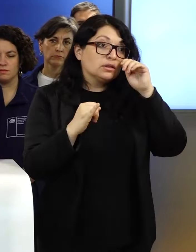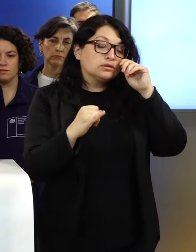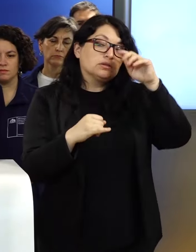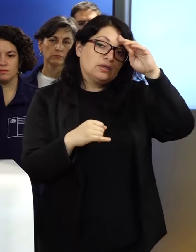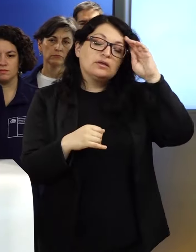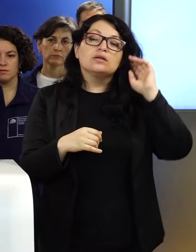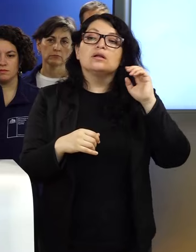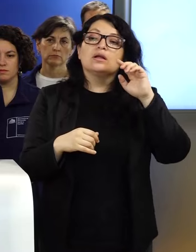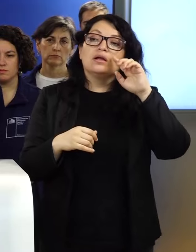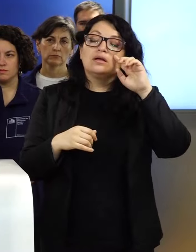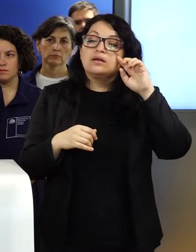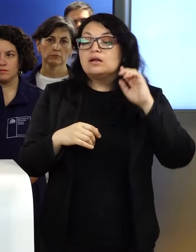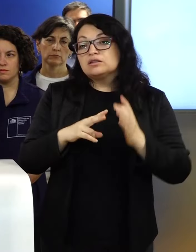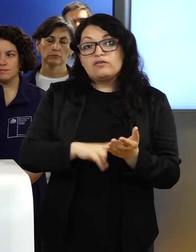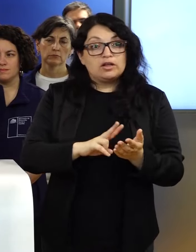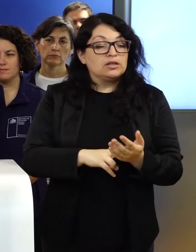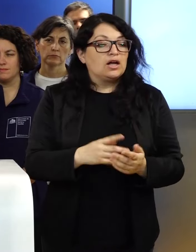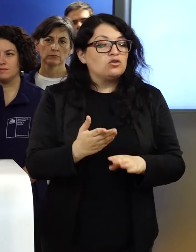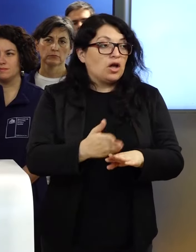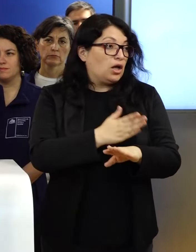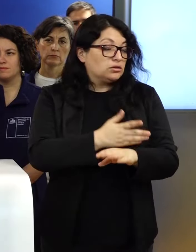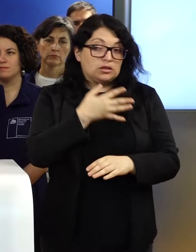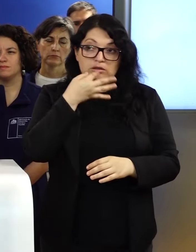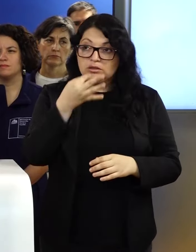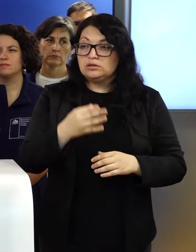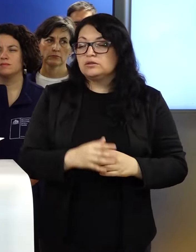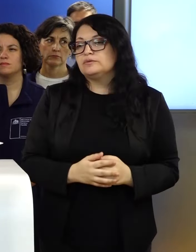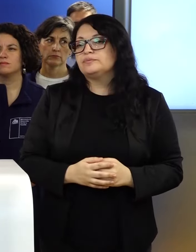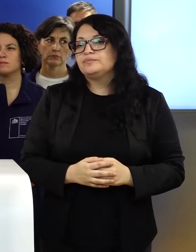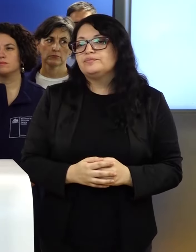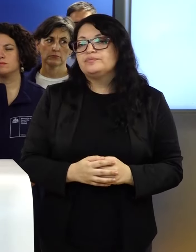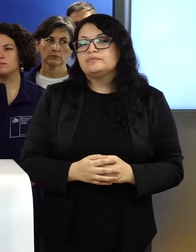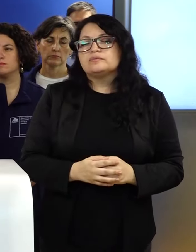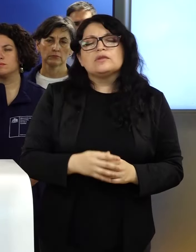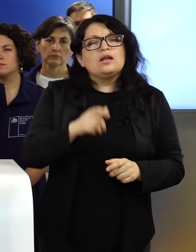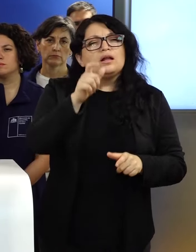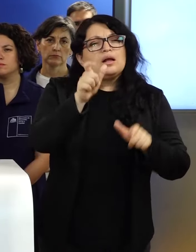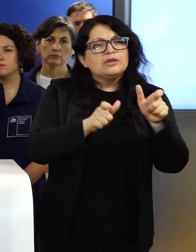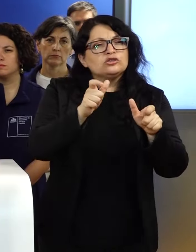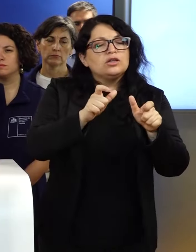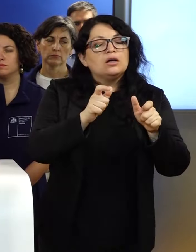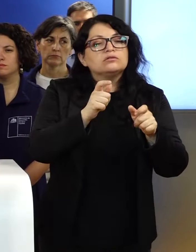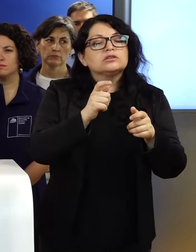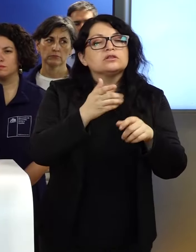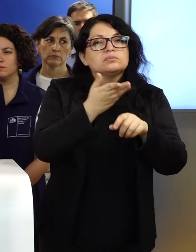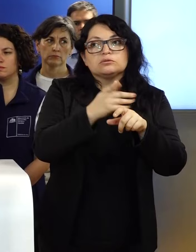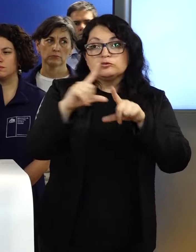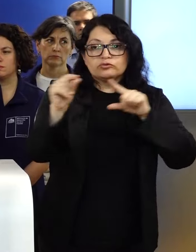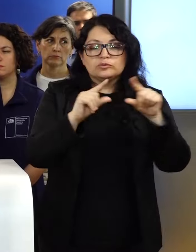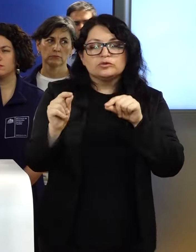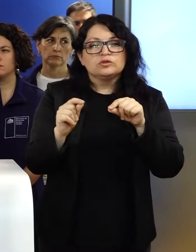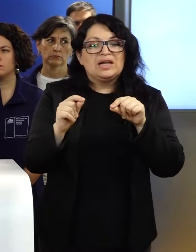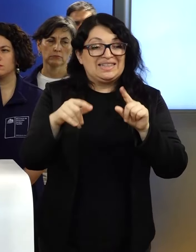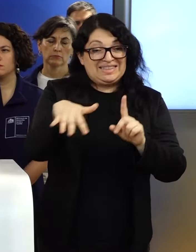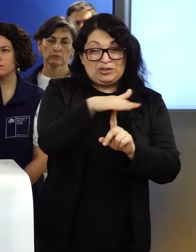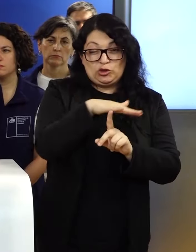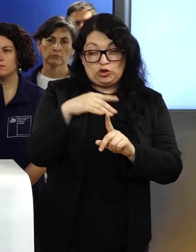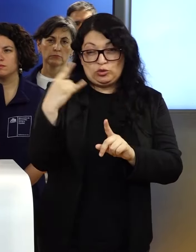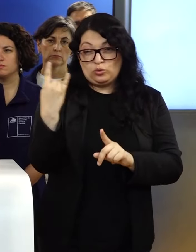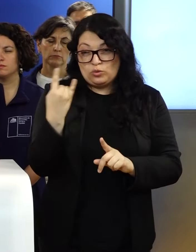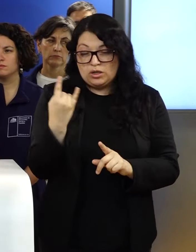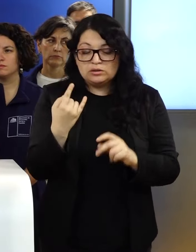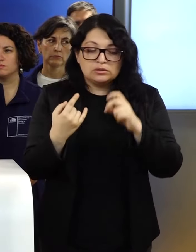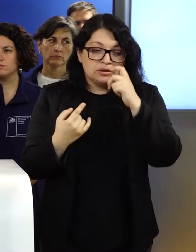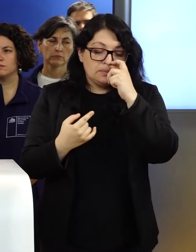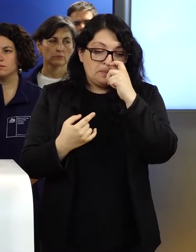efectivamente, que previamente informé, las evacuaciones en contexto de emergencia tienen como su vía, digamos,